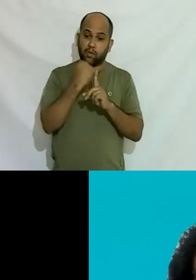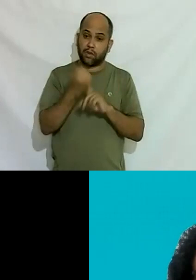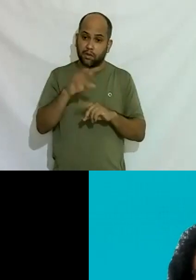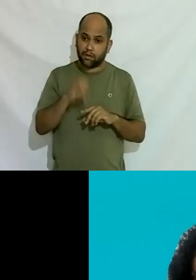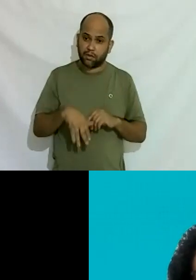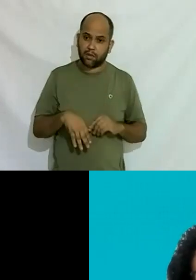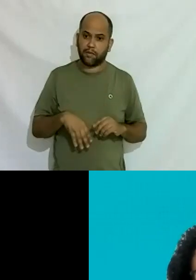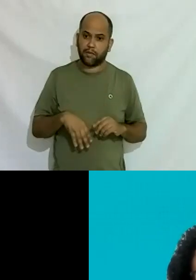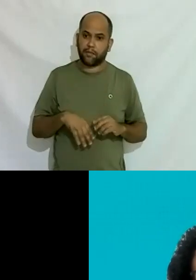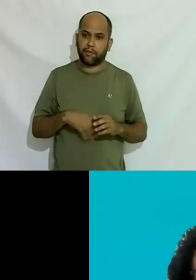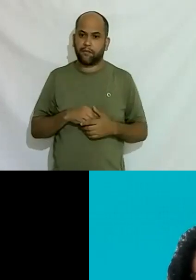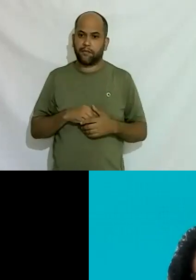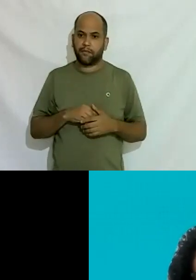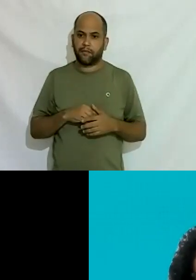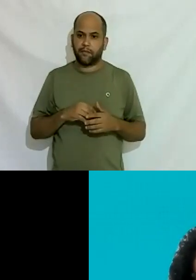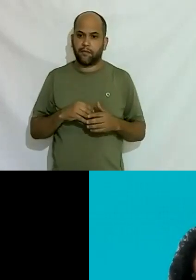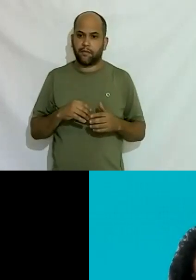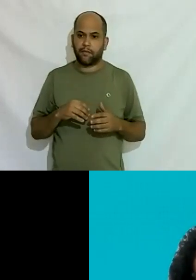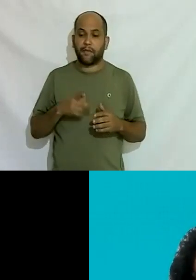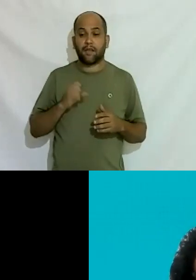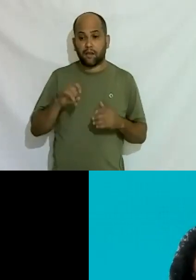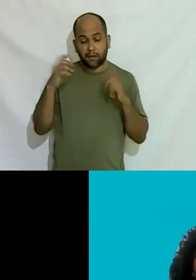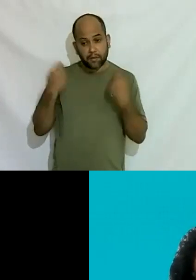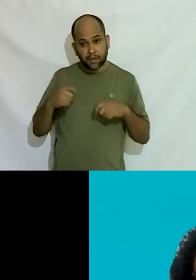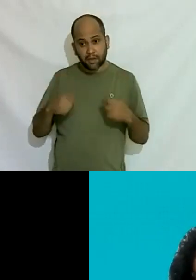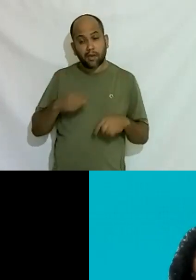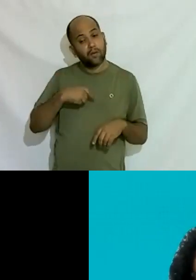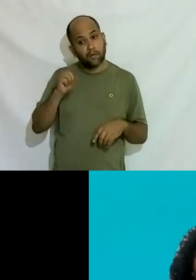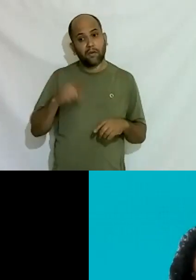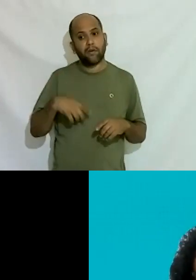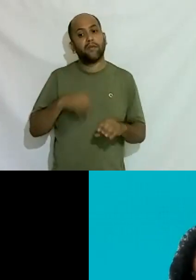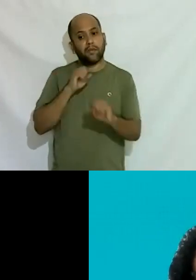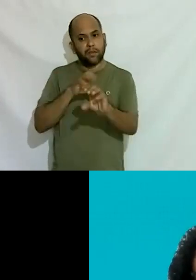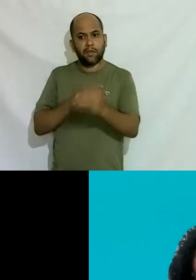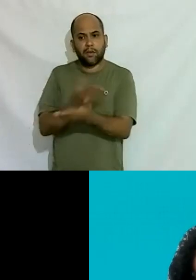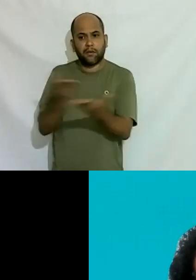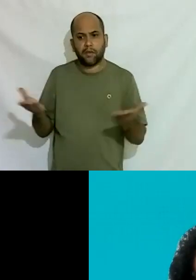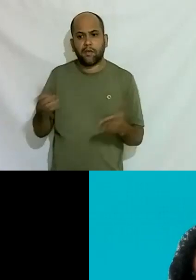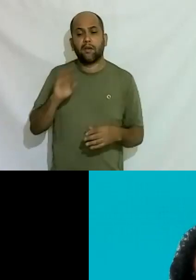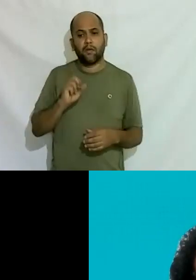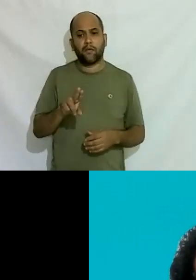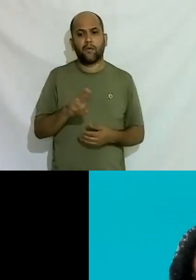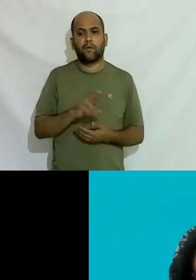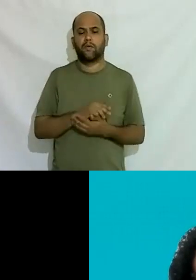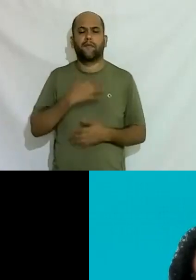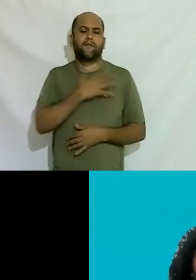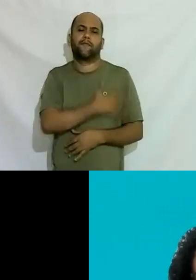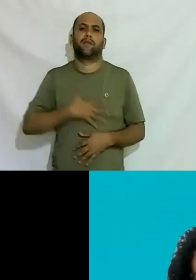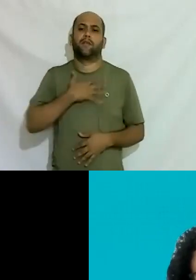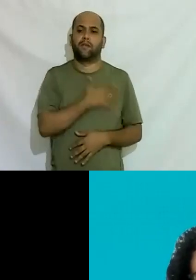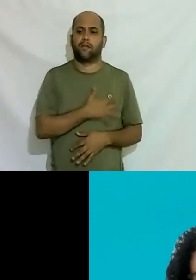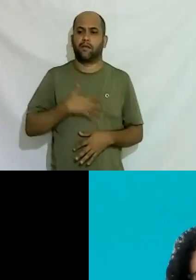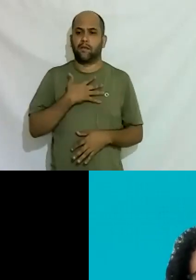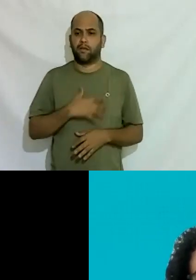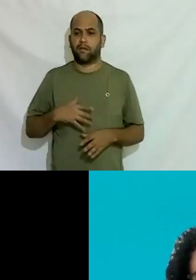né e se precisar é isso fazer a aula para vocês ficar boa o maior prazer mas tem